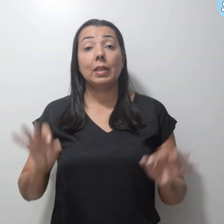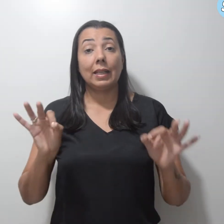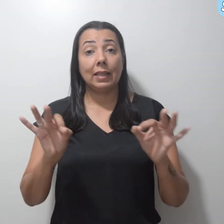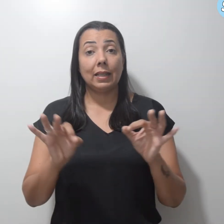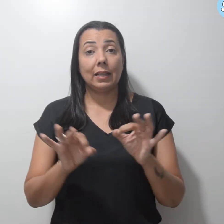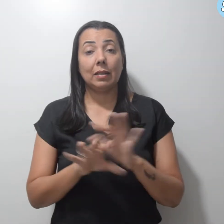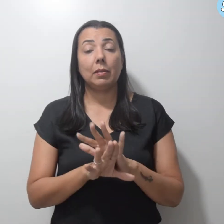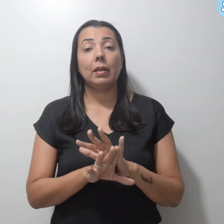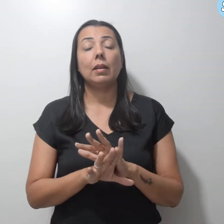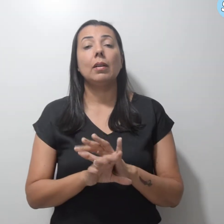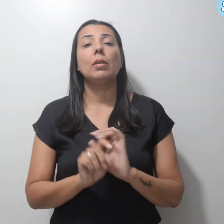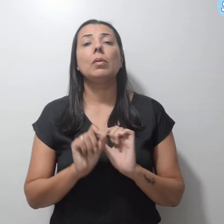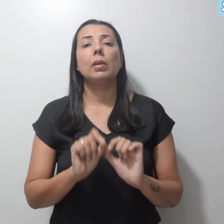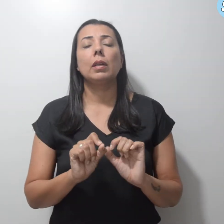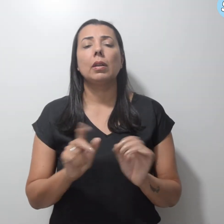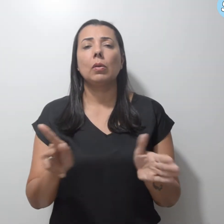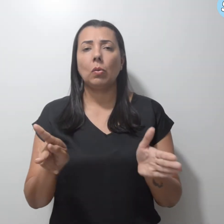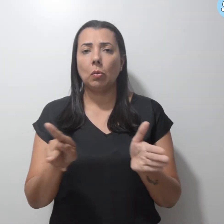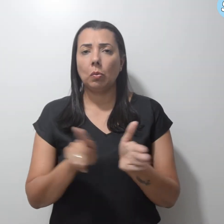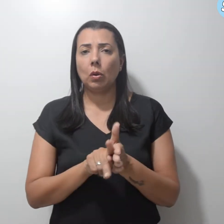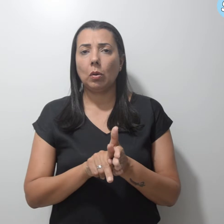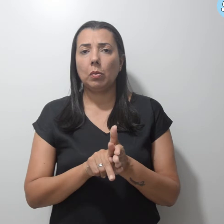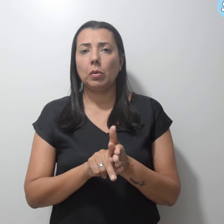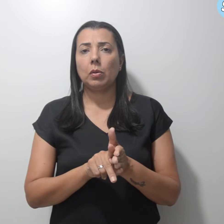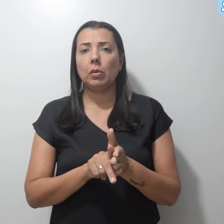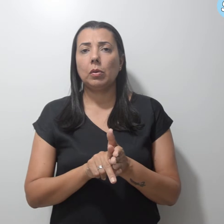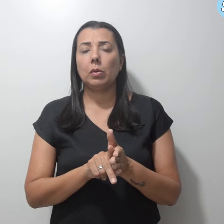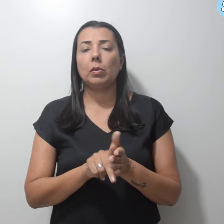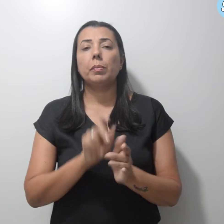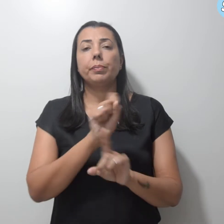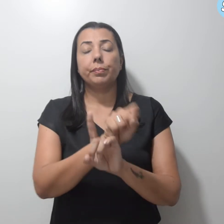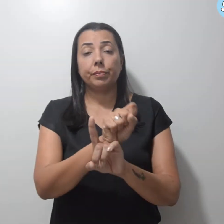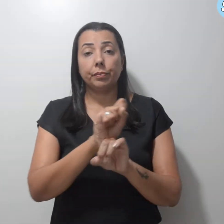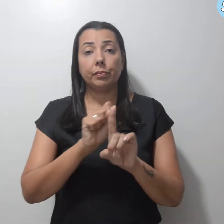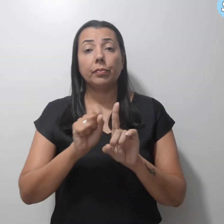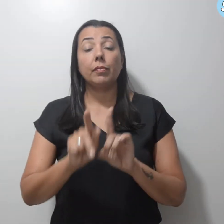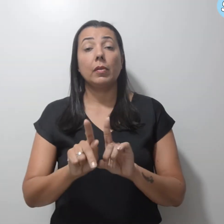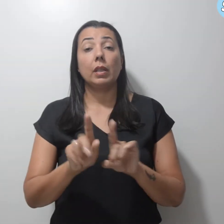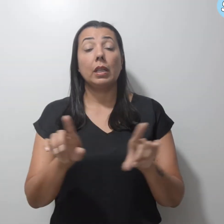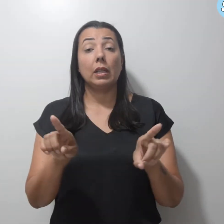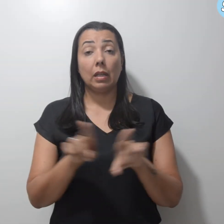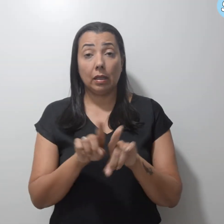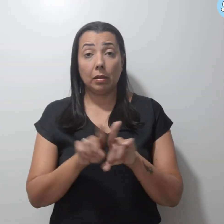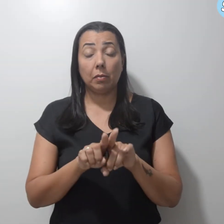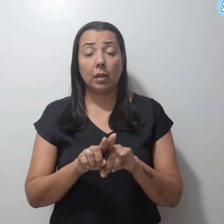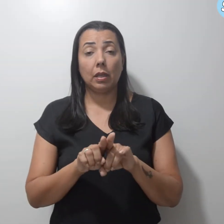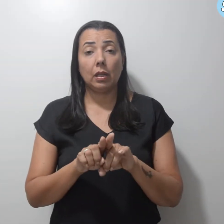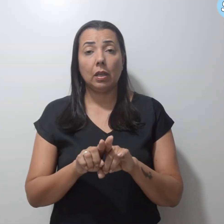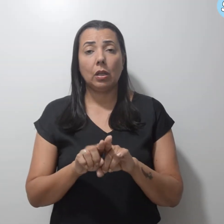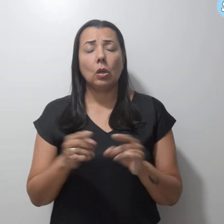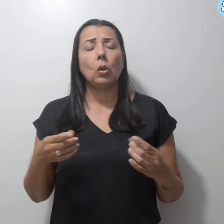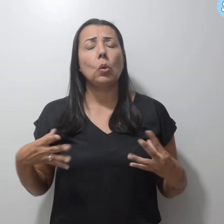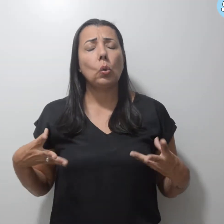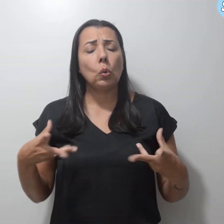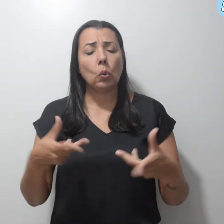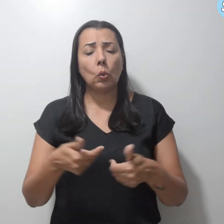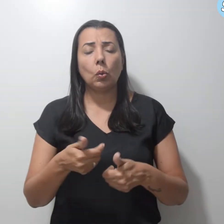o regime próprio de previdência social e colocar todos os servidores da ativa